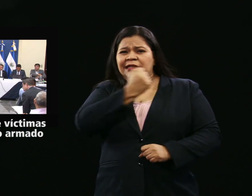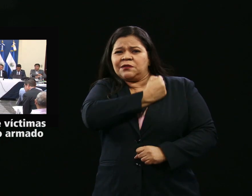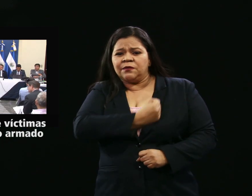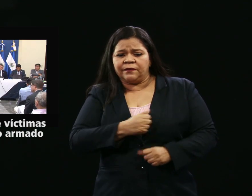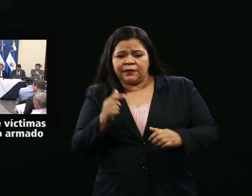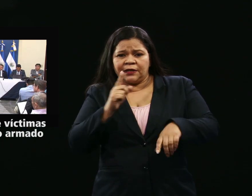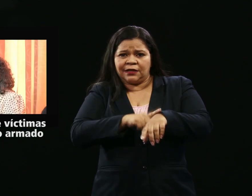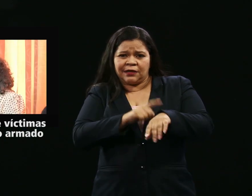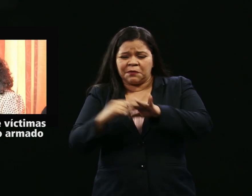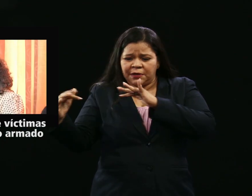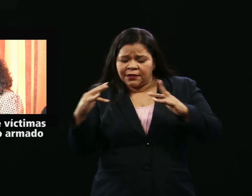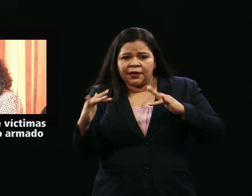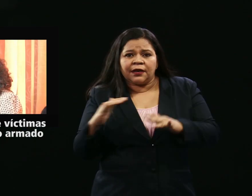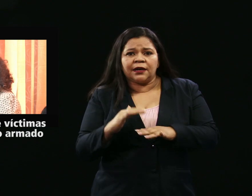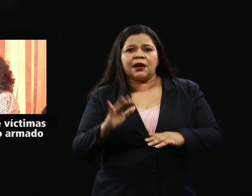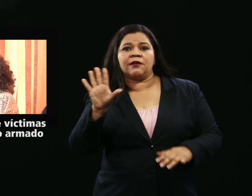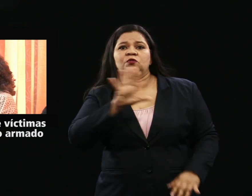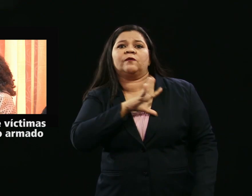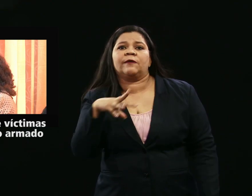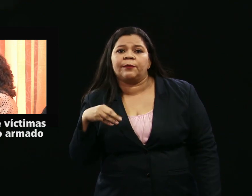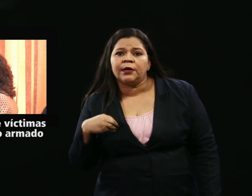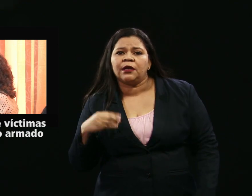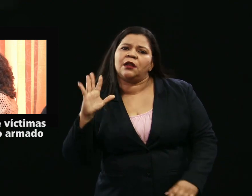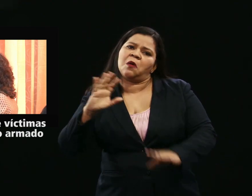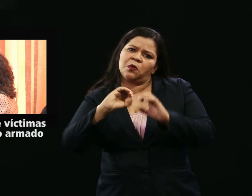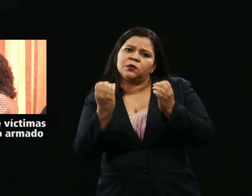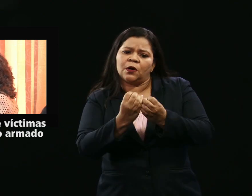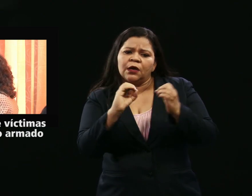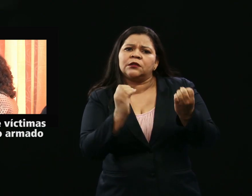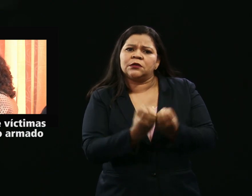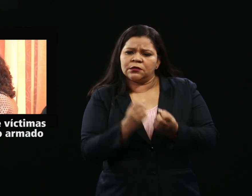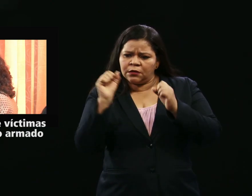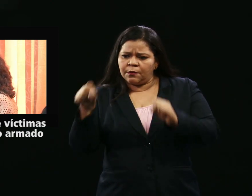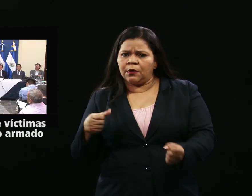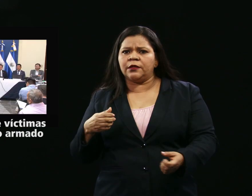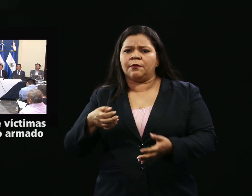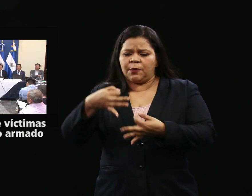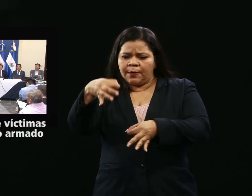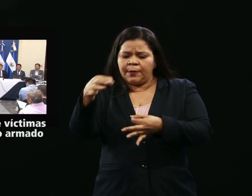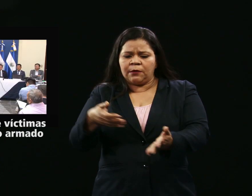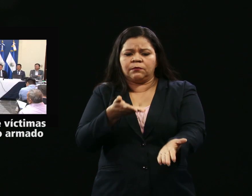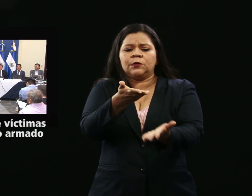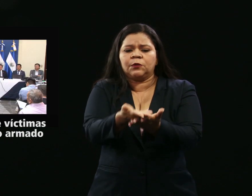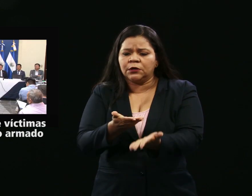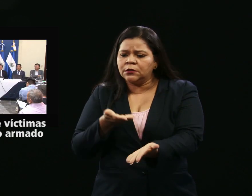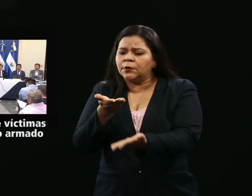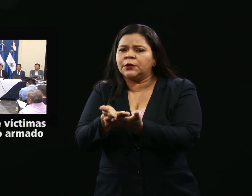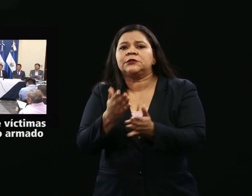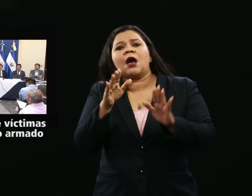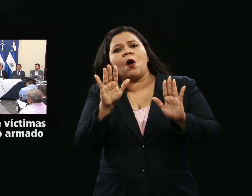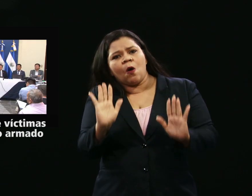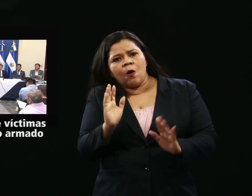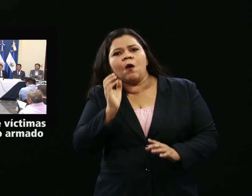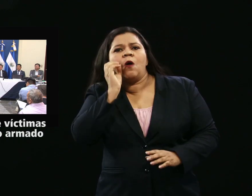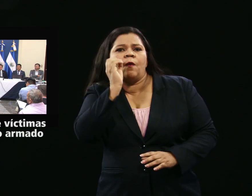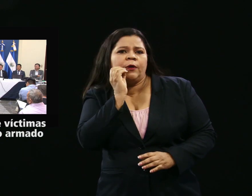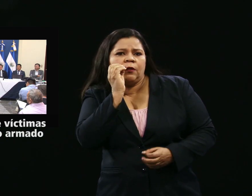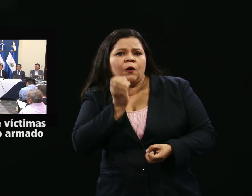sus familiares y organizaciones afines pudieran presentar por escrito o de forma verbal sus propuestas u observaciones